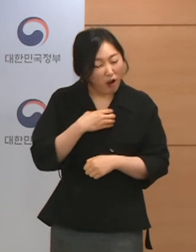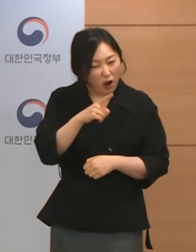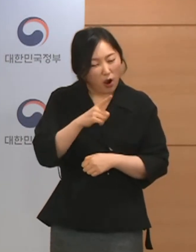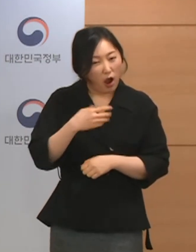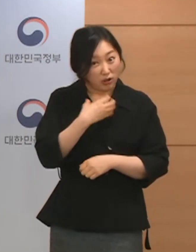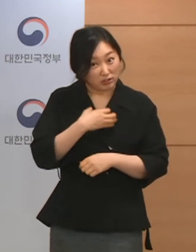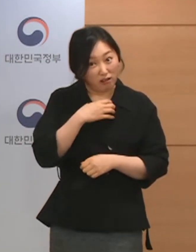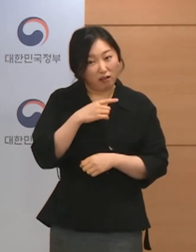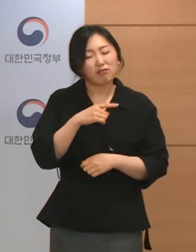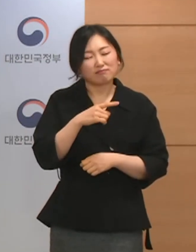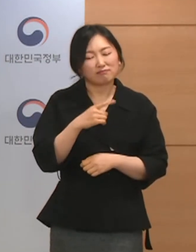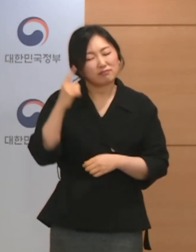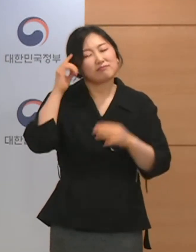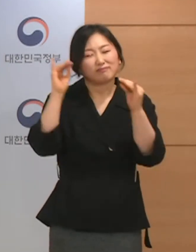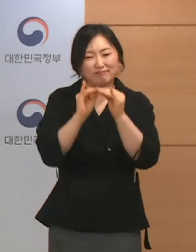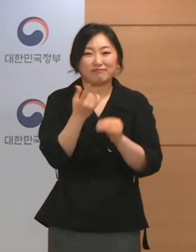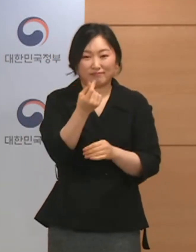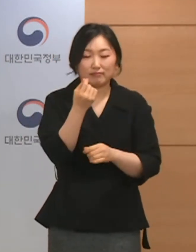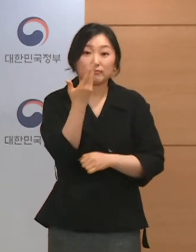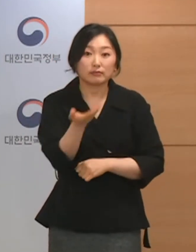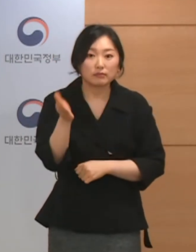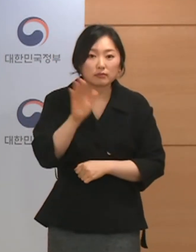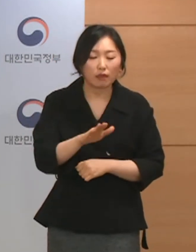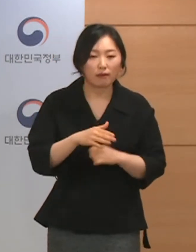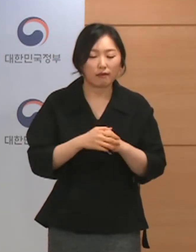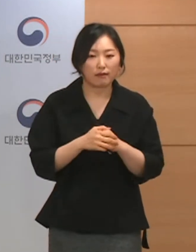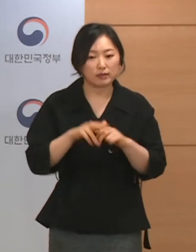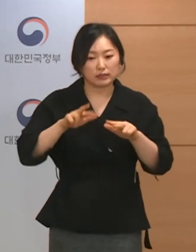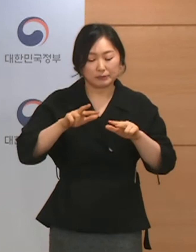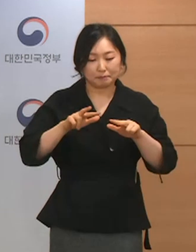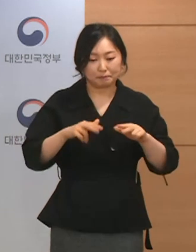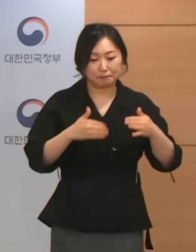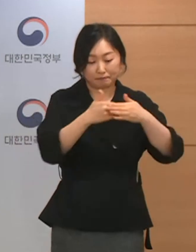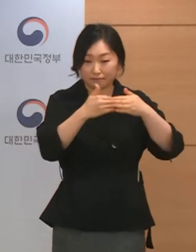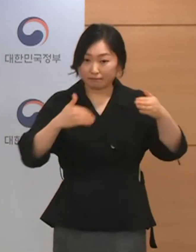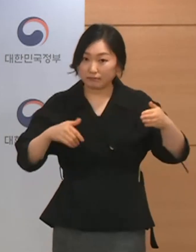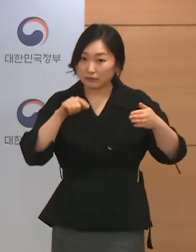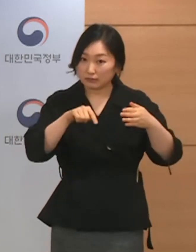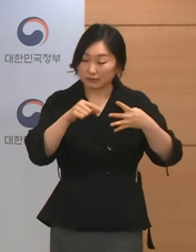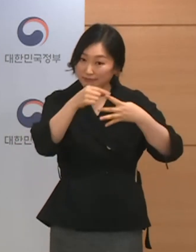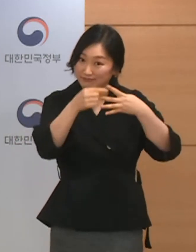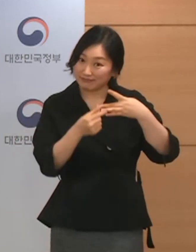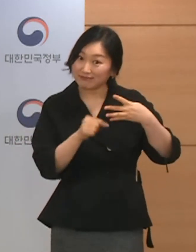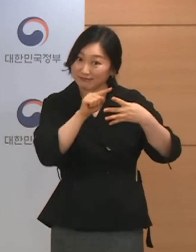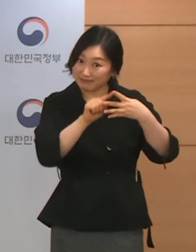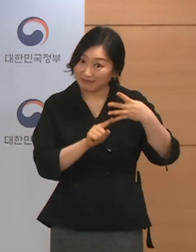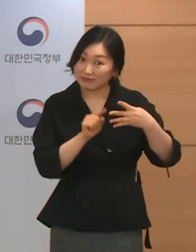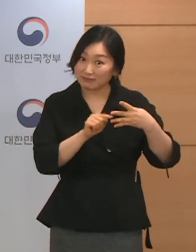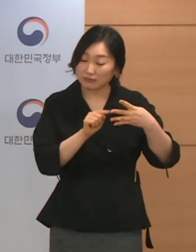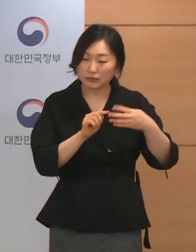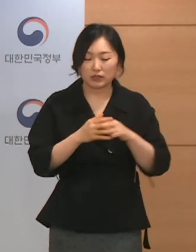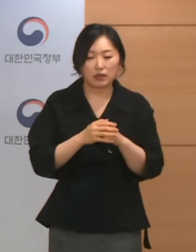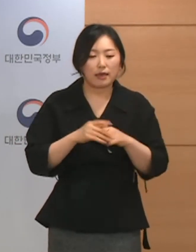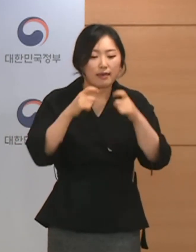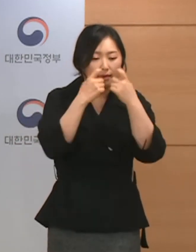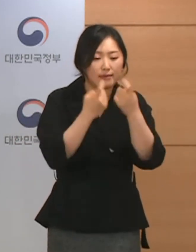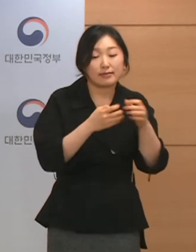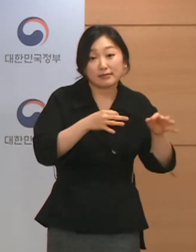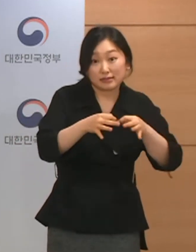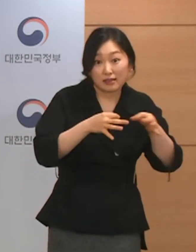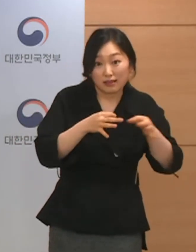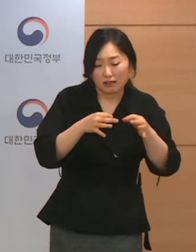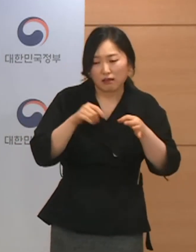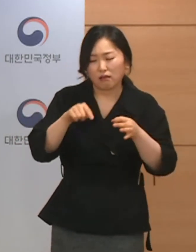다만 함께 고려하셔야 될 것들은 현재의 사회적 거리 두기 체계가 사회적으로 소상공인이나 자영업자들의